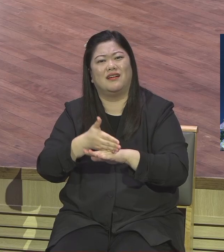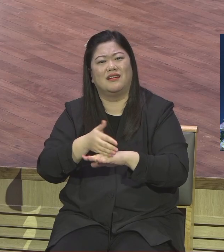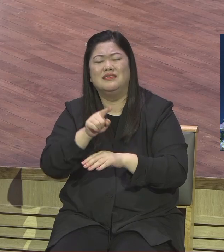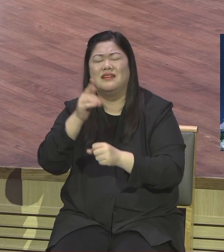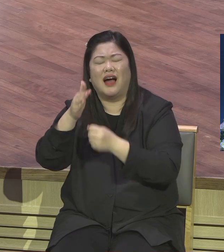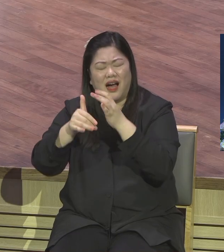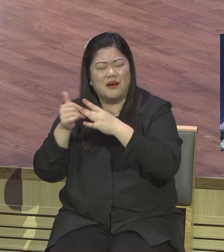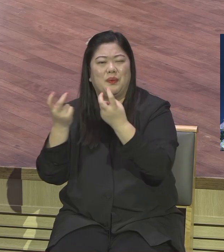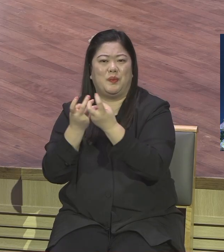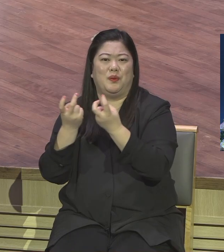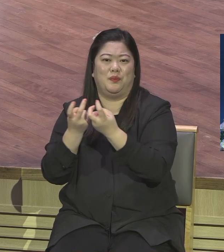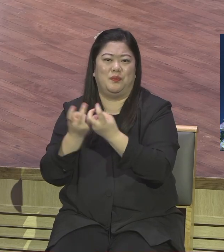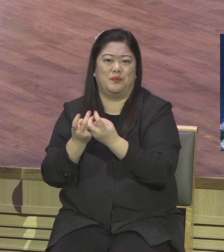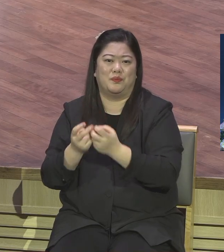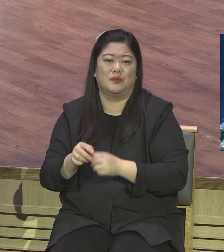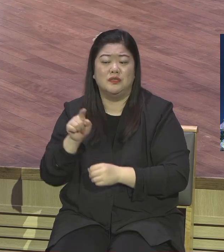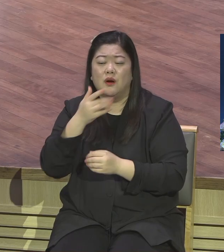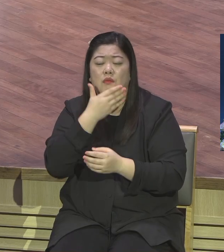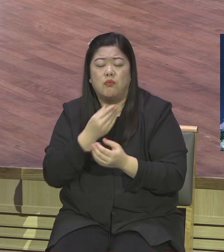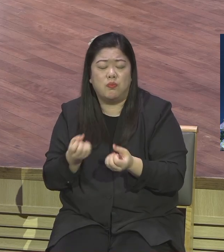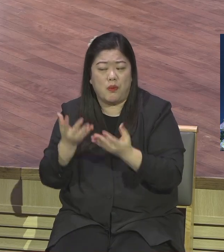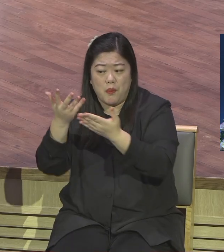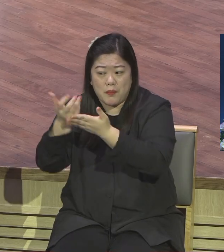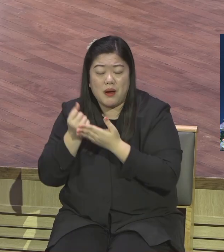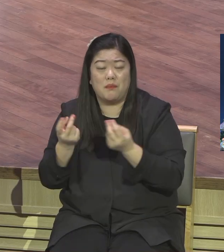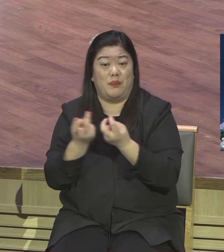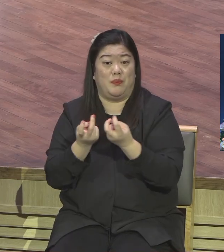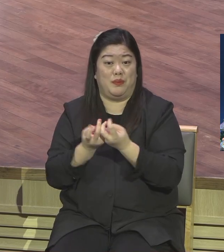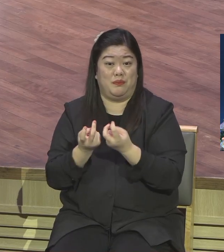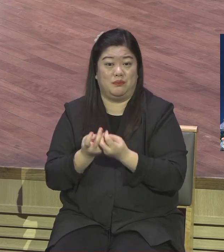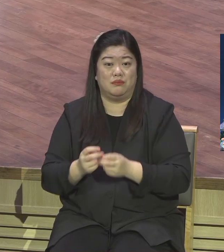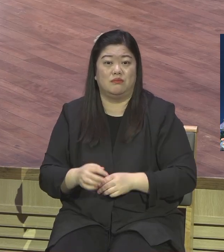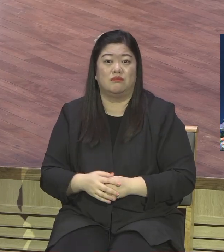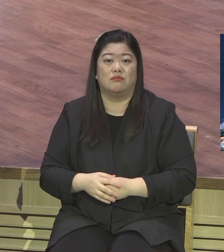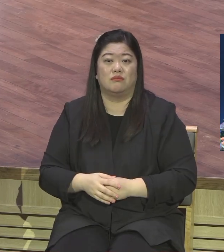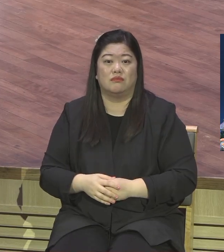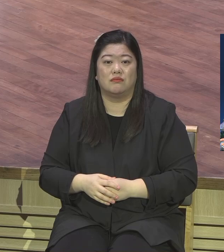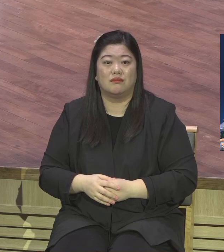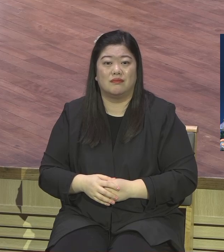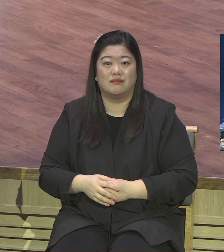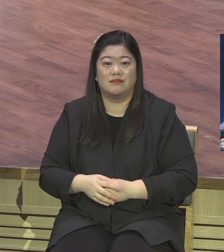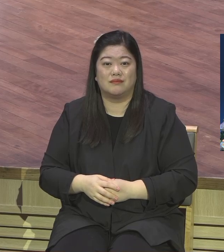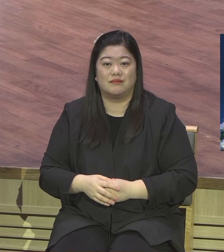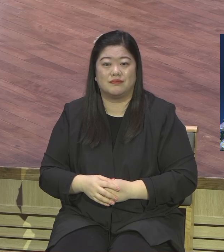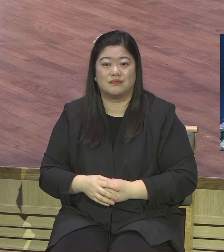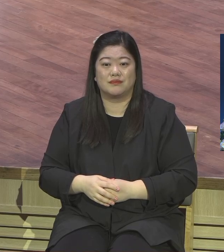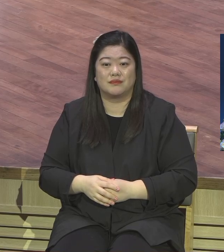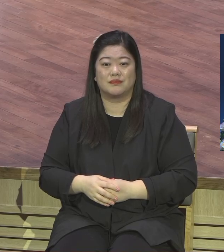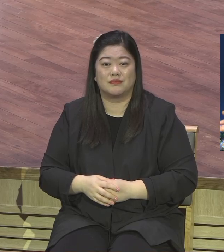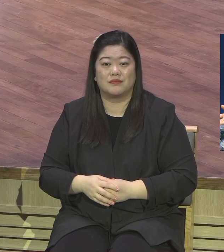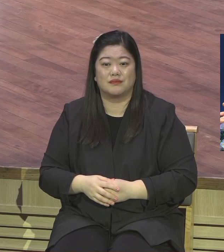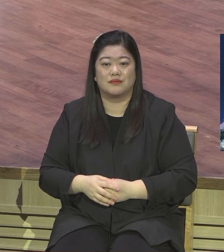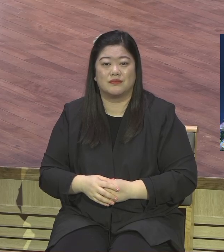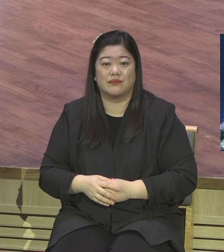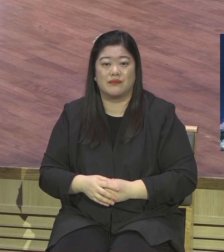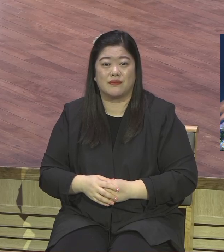이 축복의 원리라니까 아무 내게 밥 한 끼 사줄 수 없을 만큼 행편무사를 내가